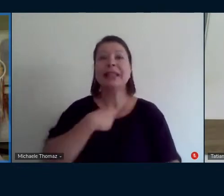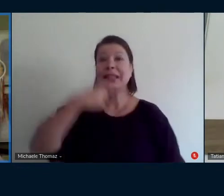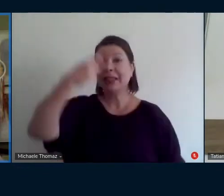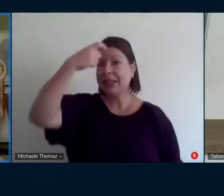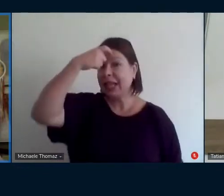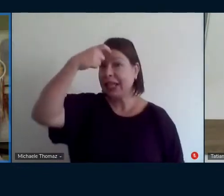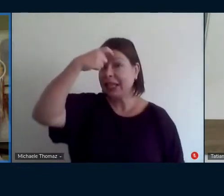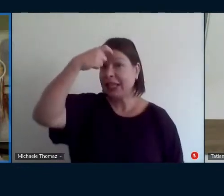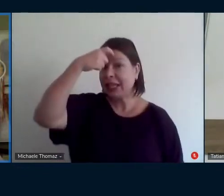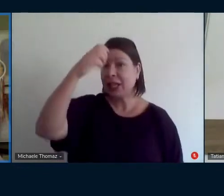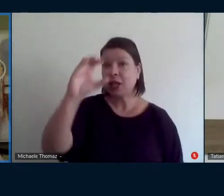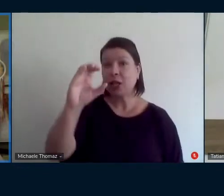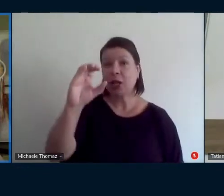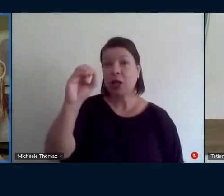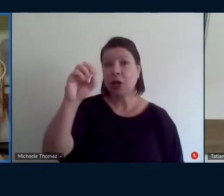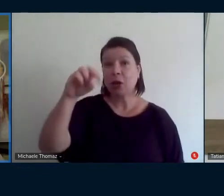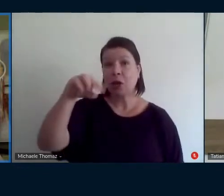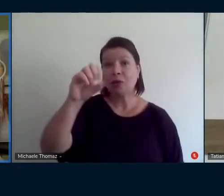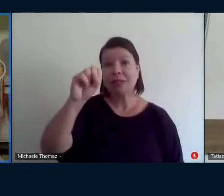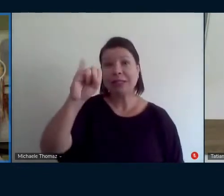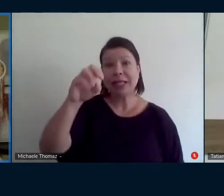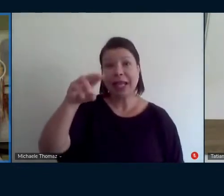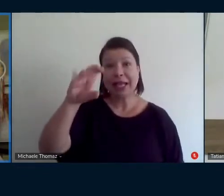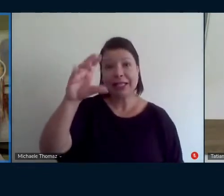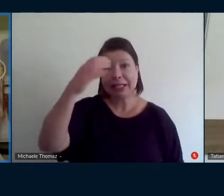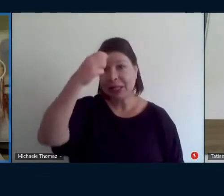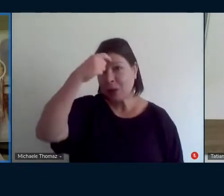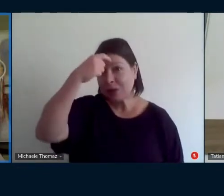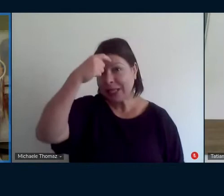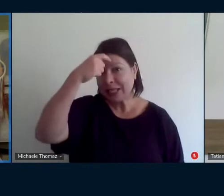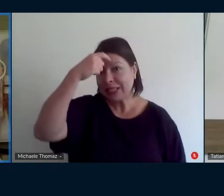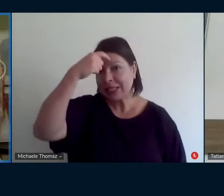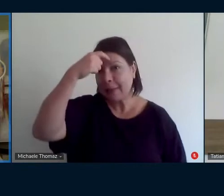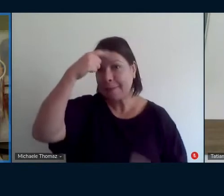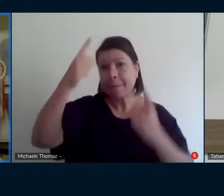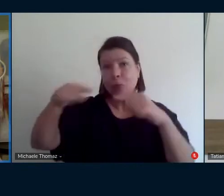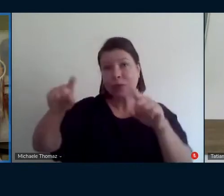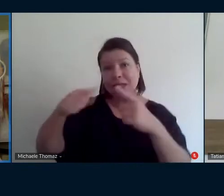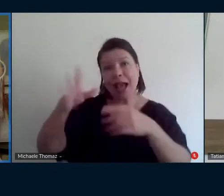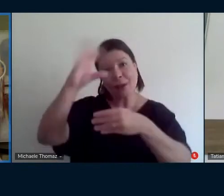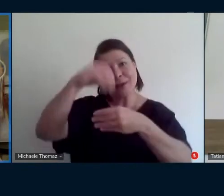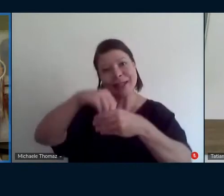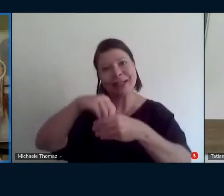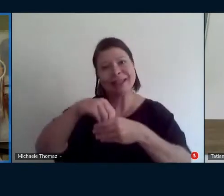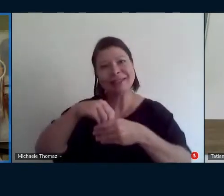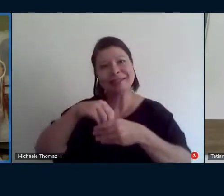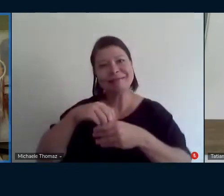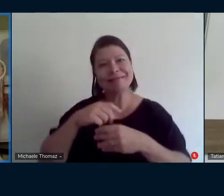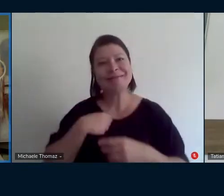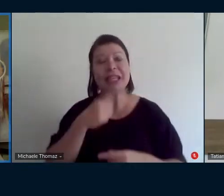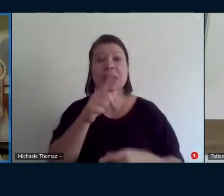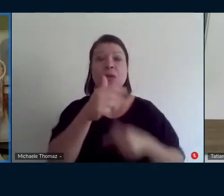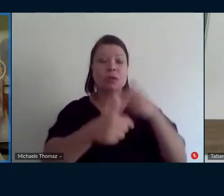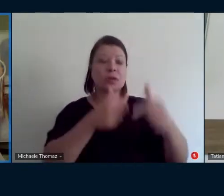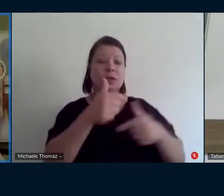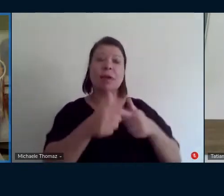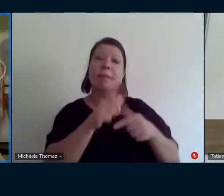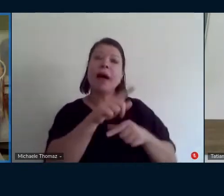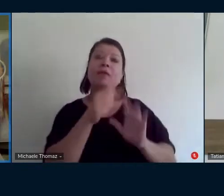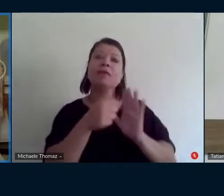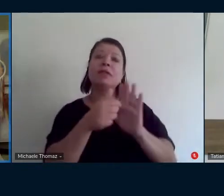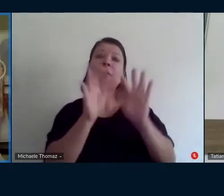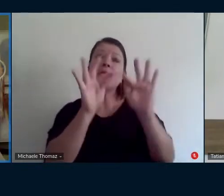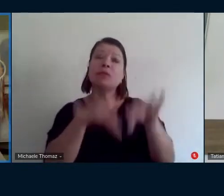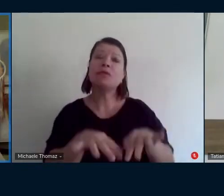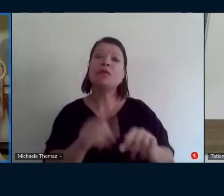todo mundo que está em volta e aí na conclusão você finaliza eu acho fazendo esse resgate dos pontos